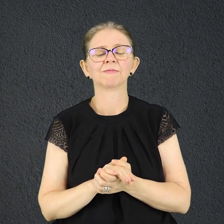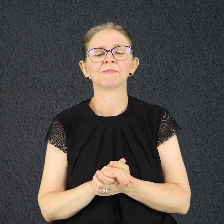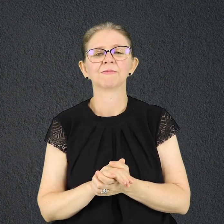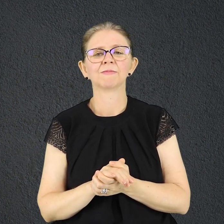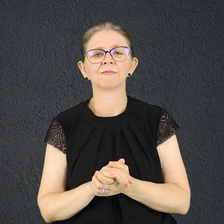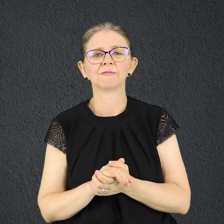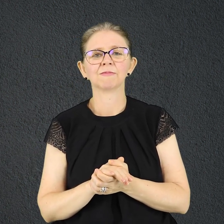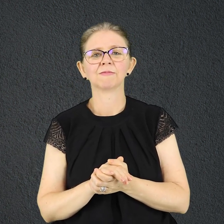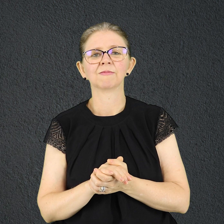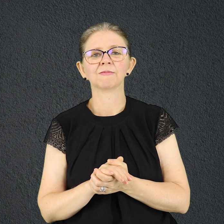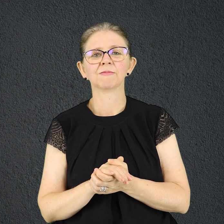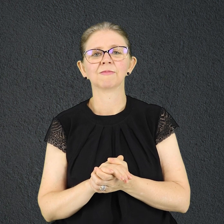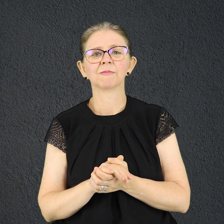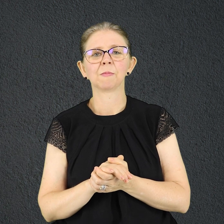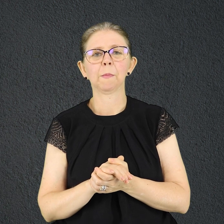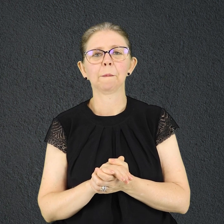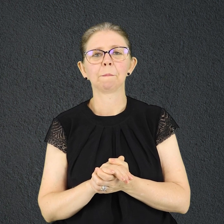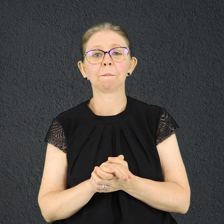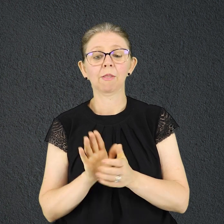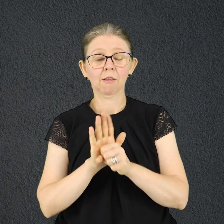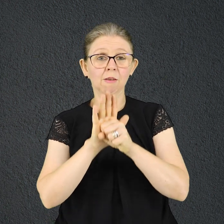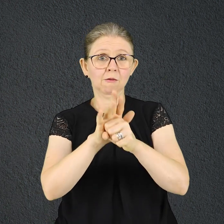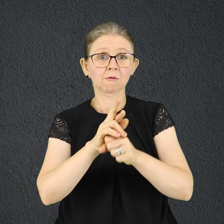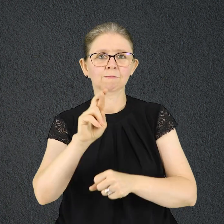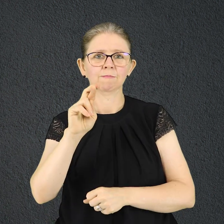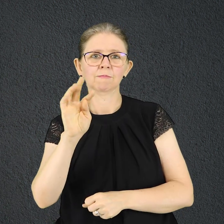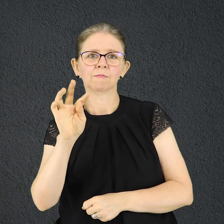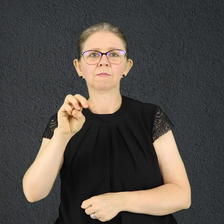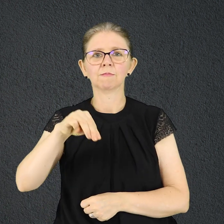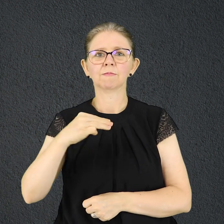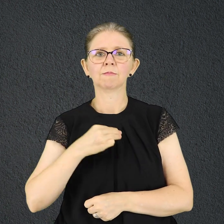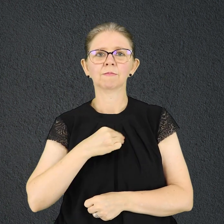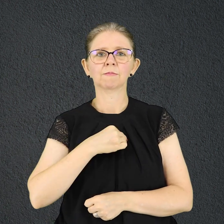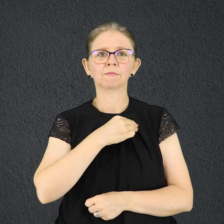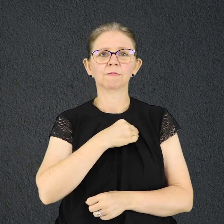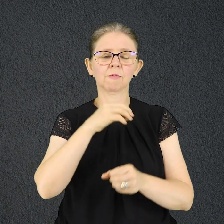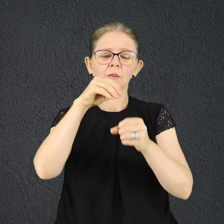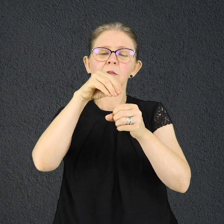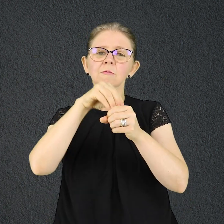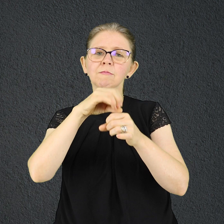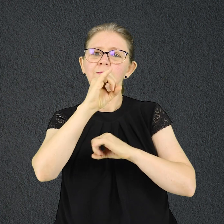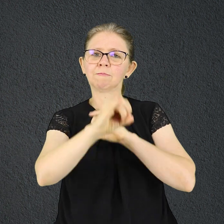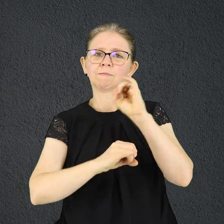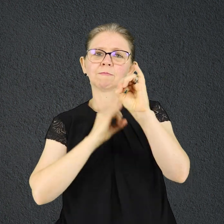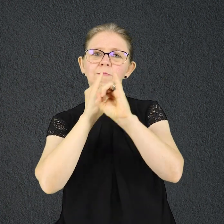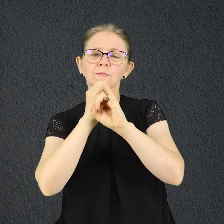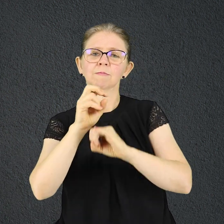Ajude a RTM a manter esse ministério. Faça já sua doação. Acesse transmundial.org.br